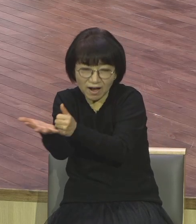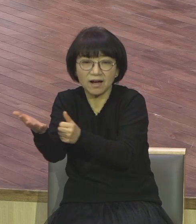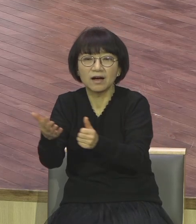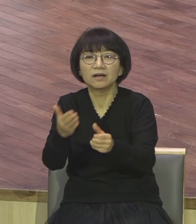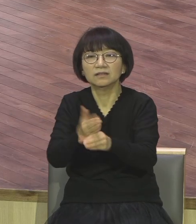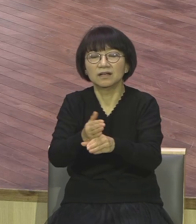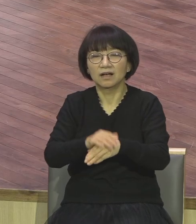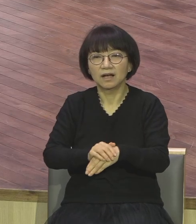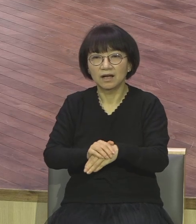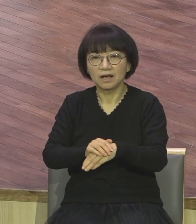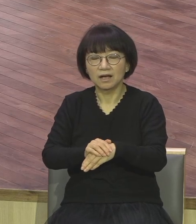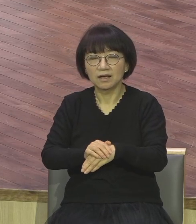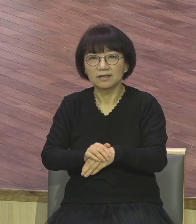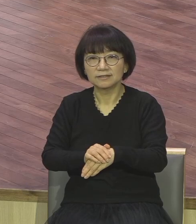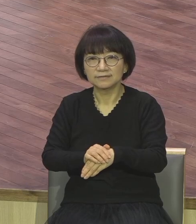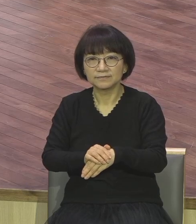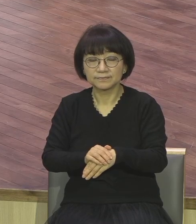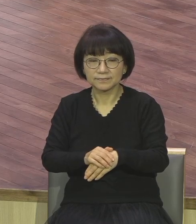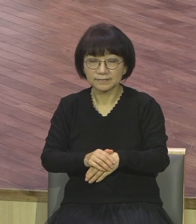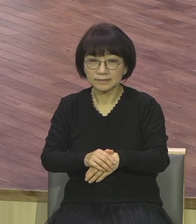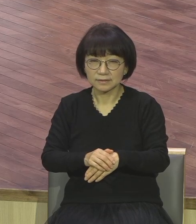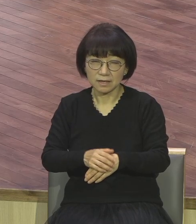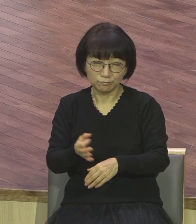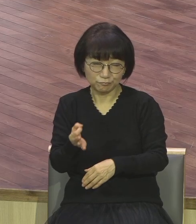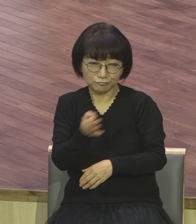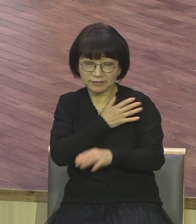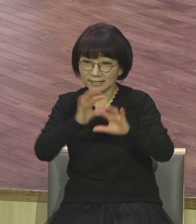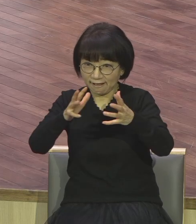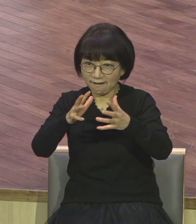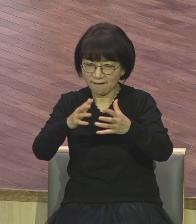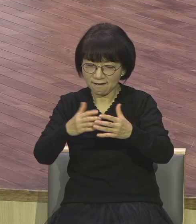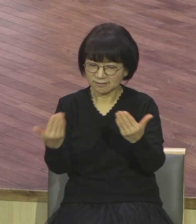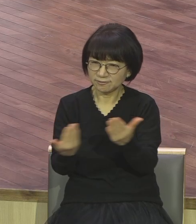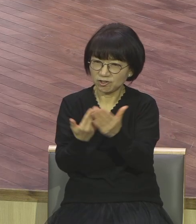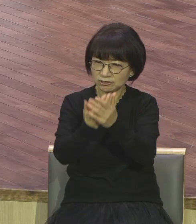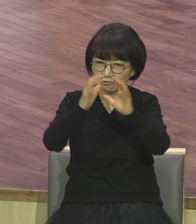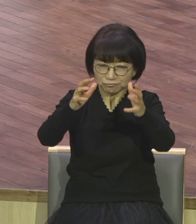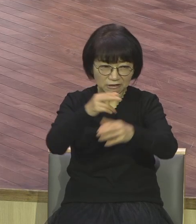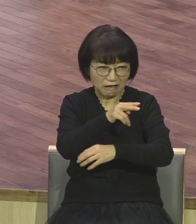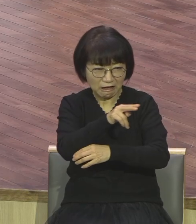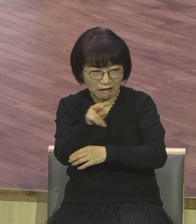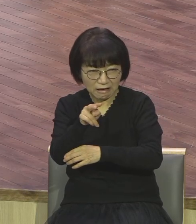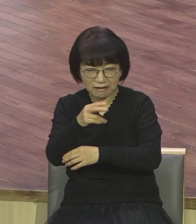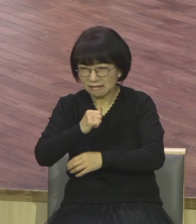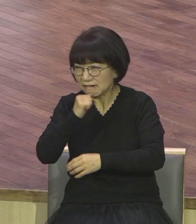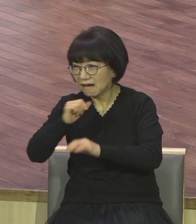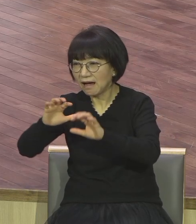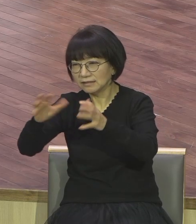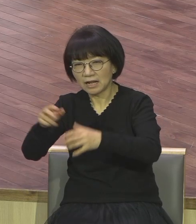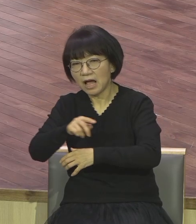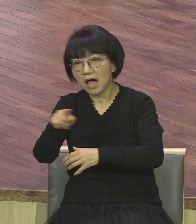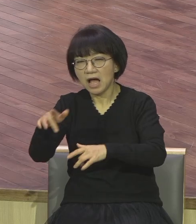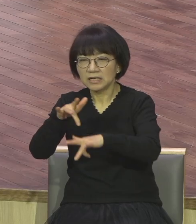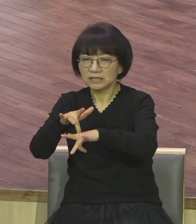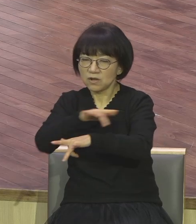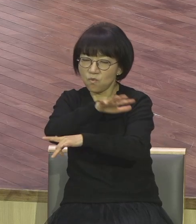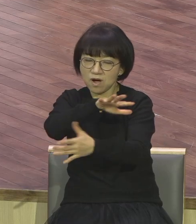선진국 다 당했습니다 후진국 동남아 다 당했어요 저 남미 가보세요